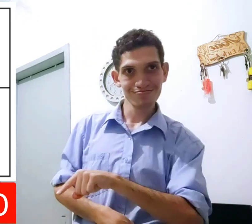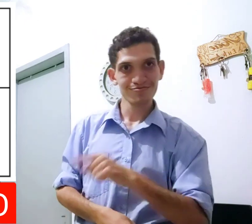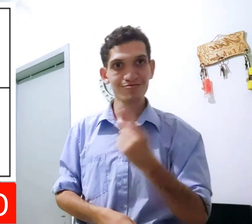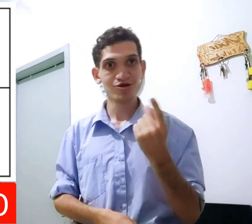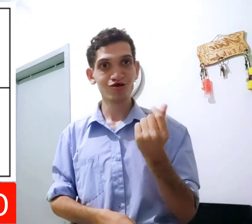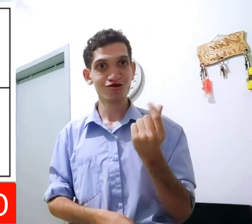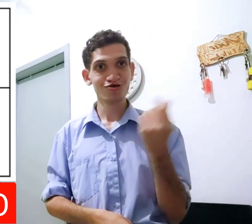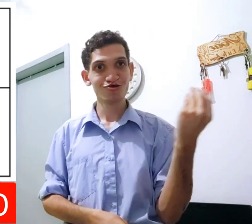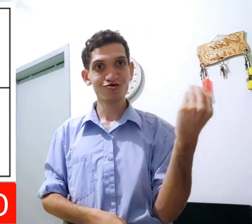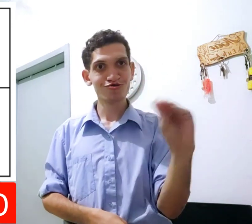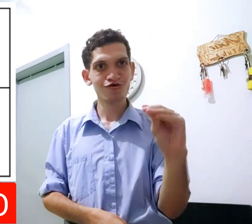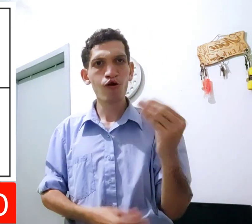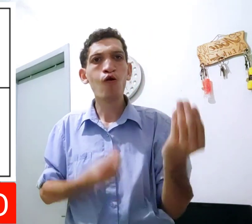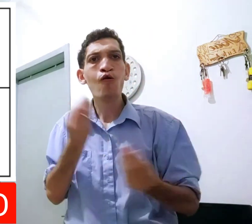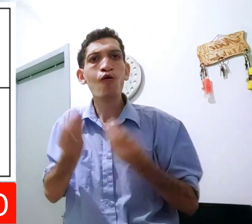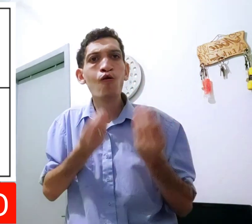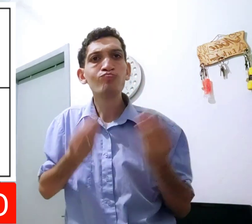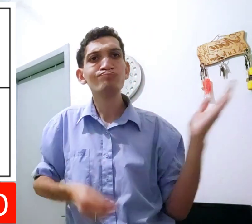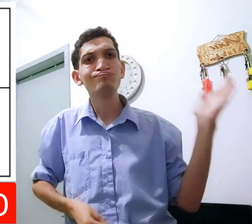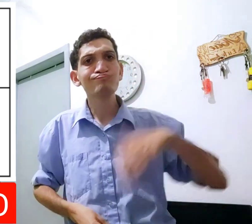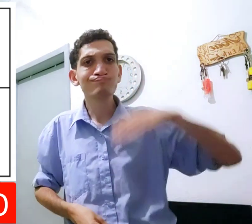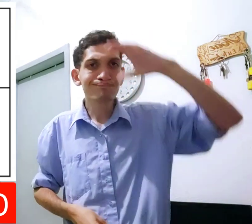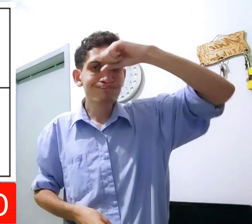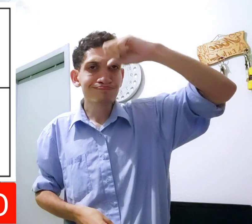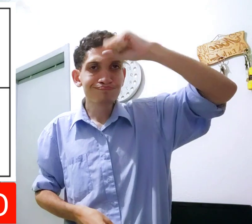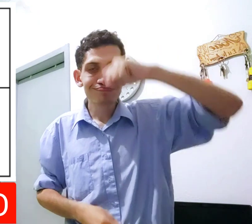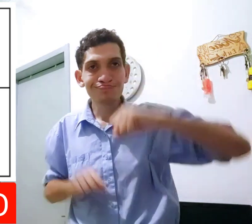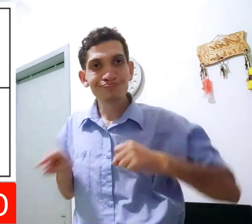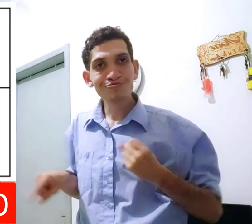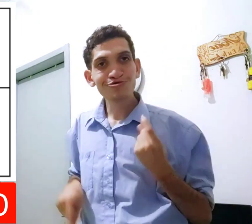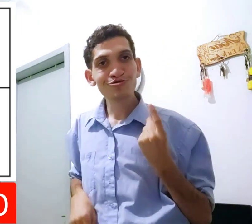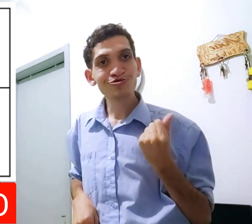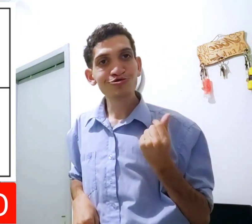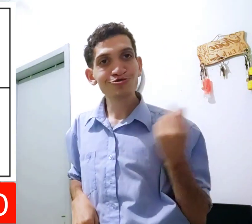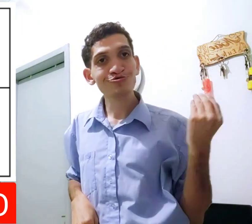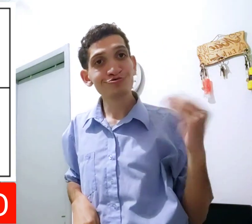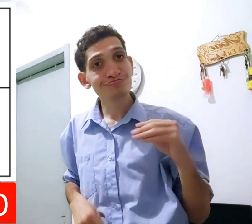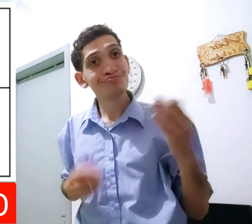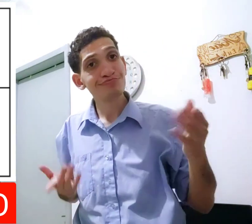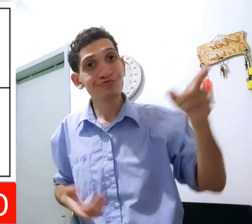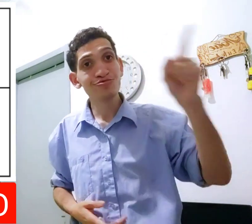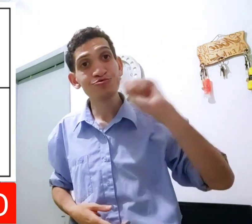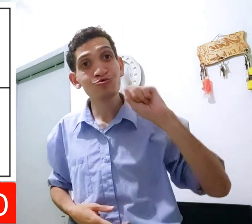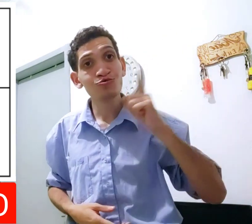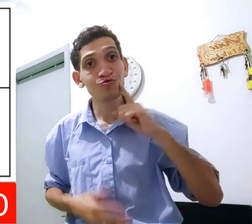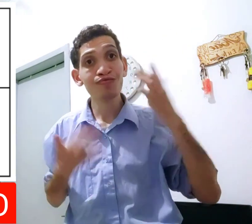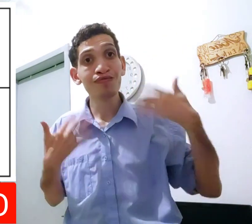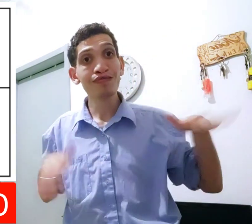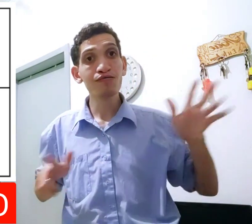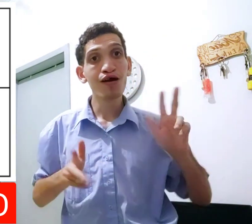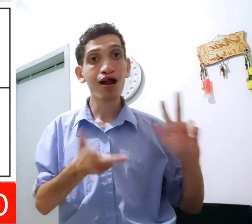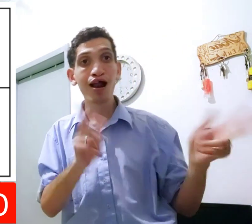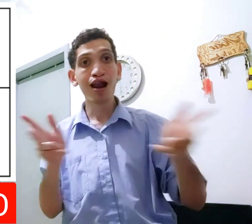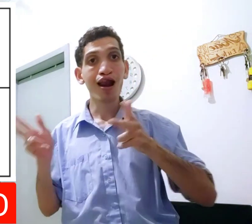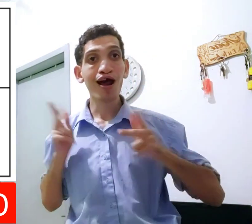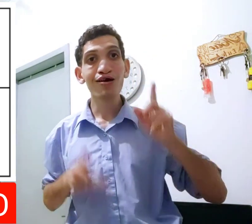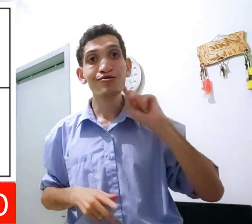Eu prefiro ir baixo. O dinheiro colocar. Como? Bem, aprendi. Isso. O dinheiro colocar. Surdo, natural,